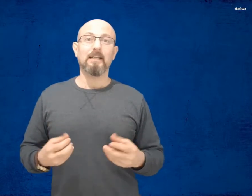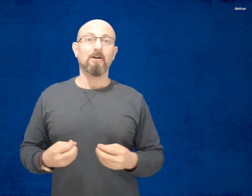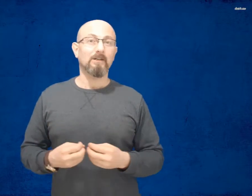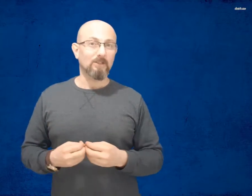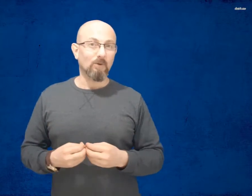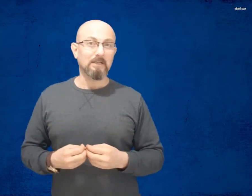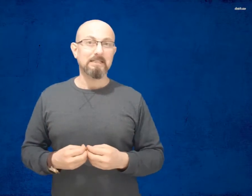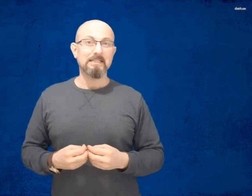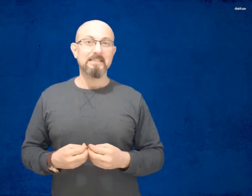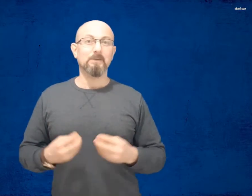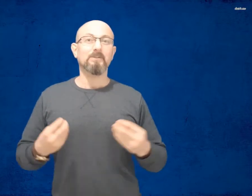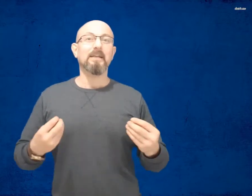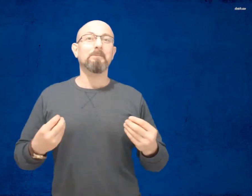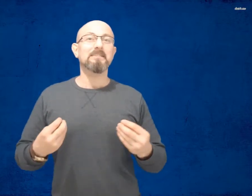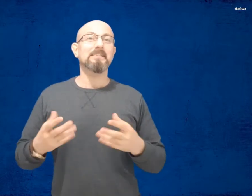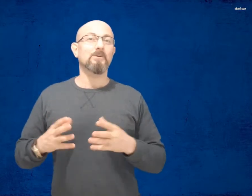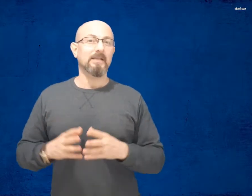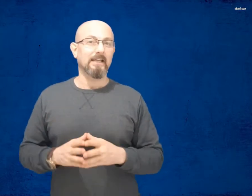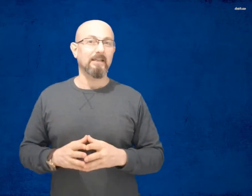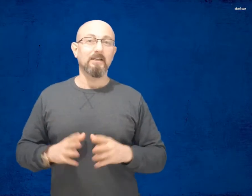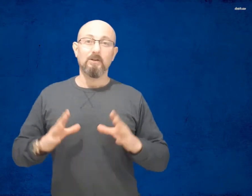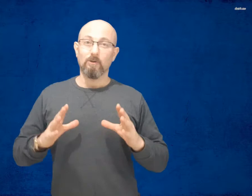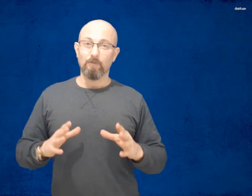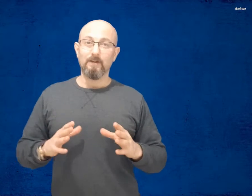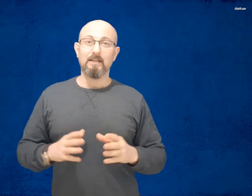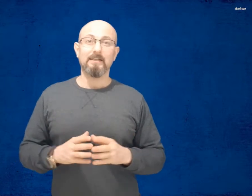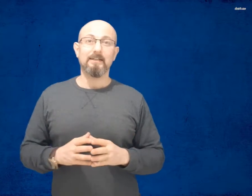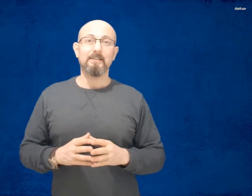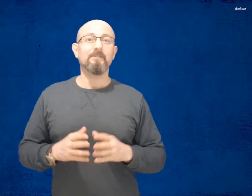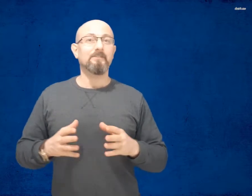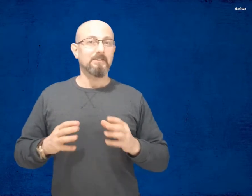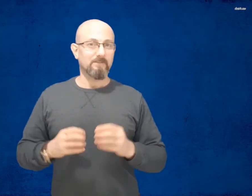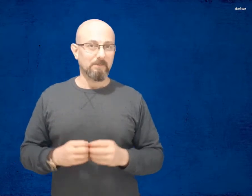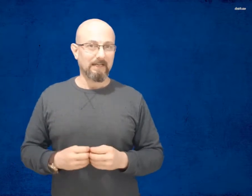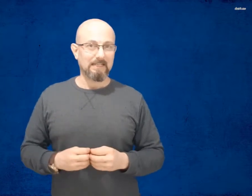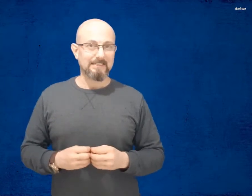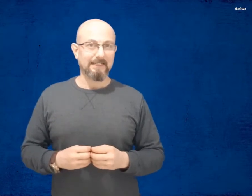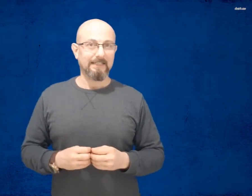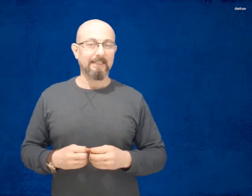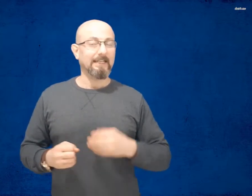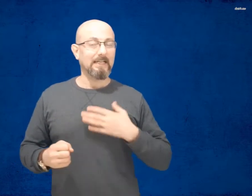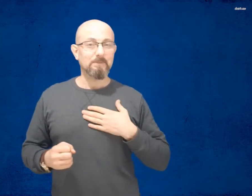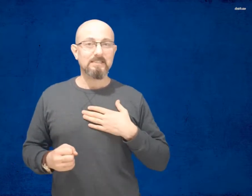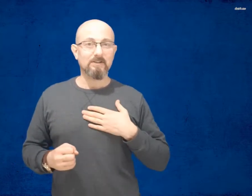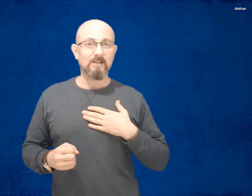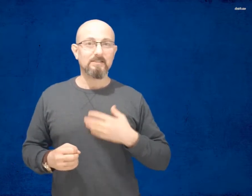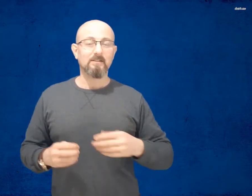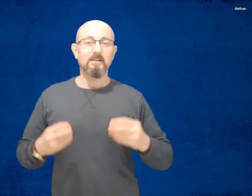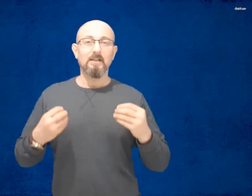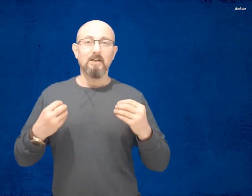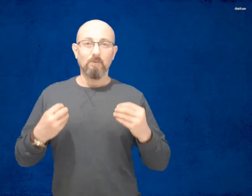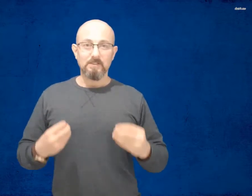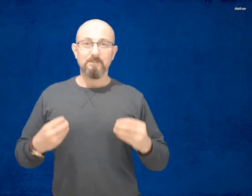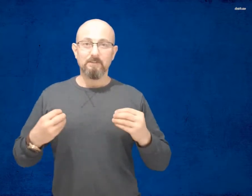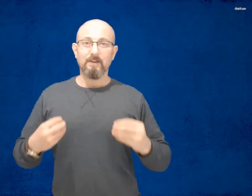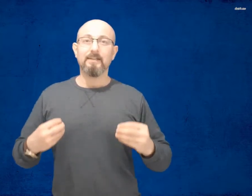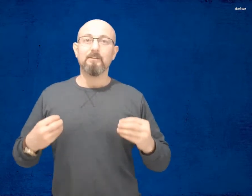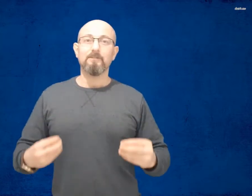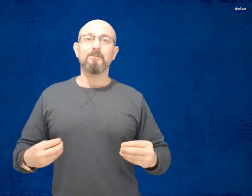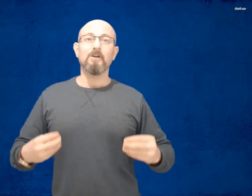لقواعد اللغة الإنجليزية بطريقة بسيطة وسهلة ولو فعلا هذا هدفك فأنت في المكان الصحيح لأن أنا مستر ناصر وظيفتي في هذا الفيديو